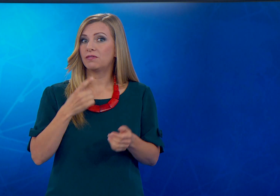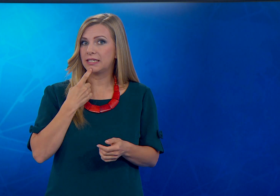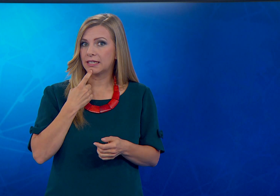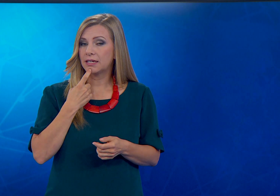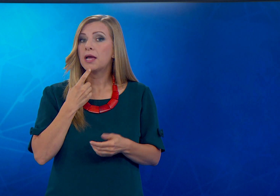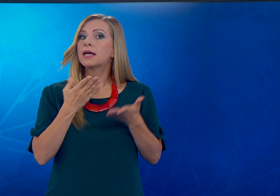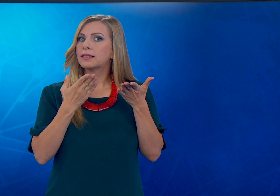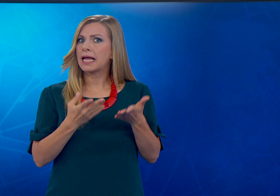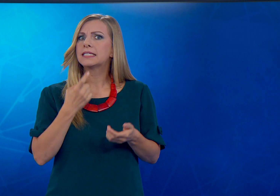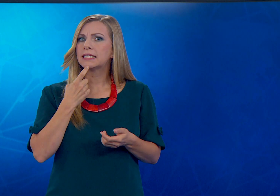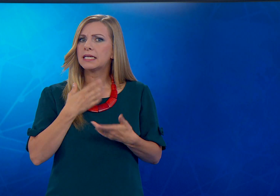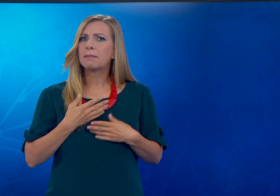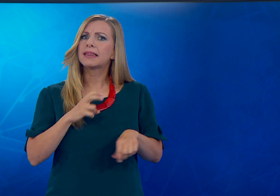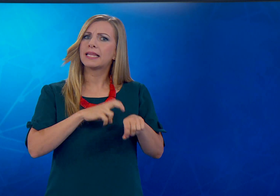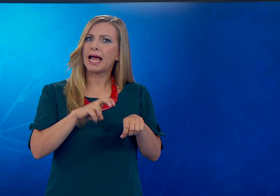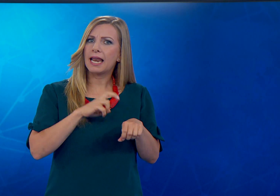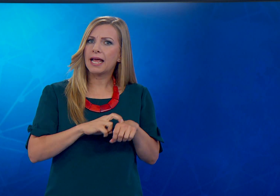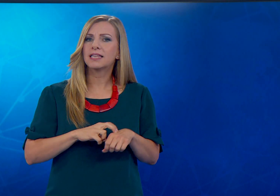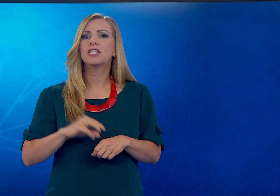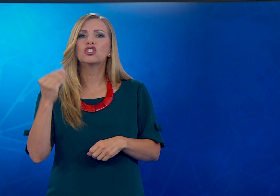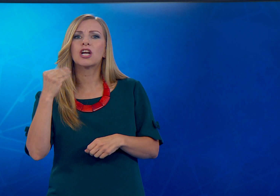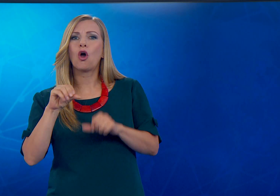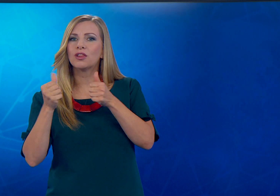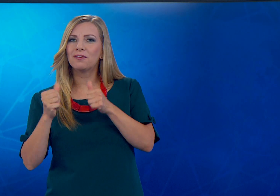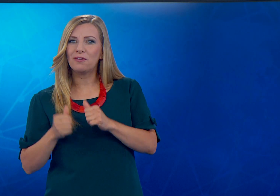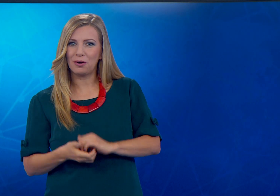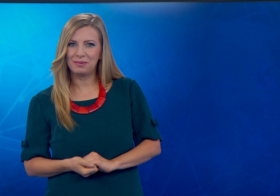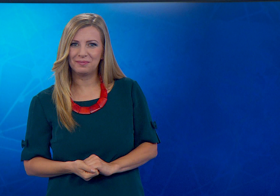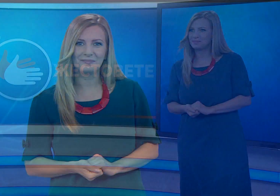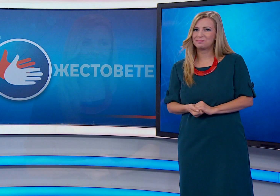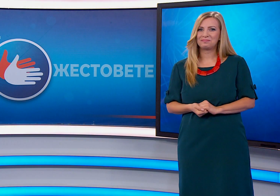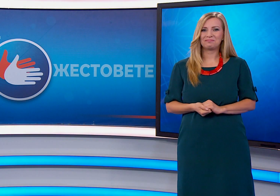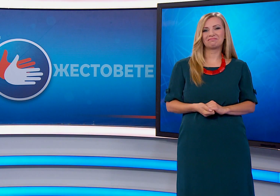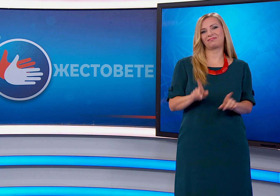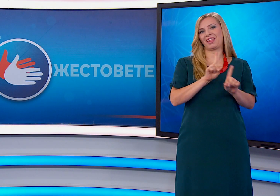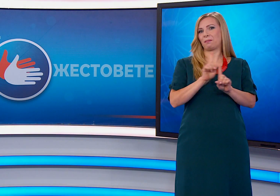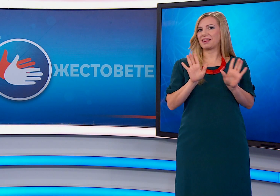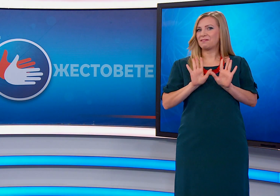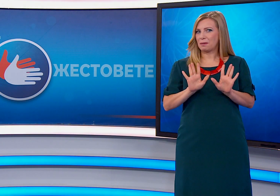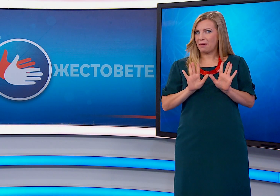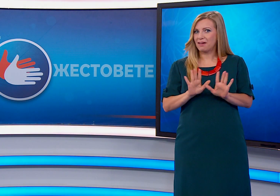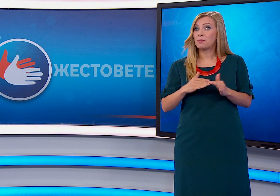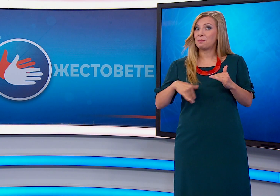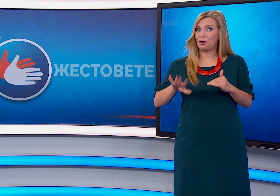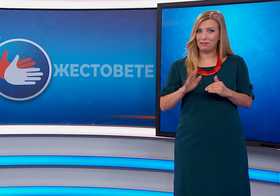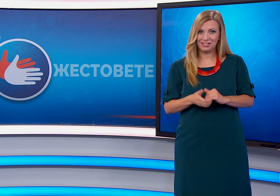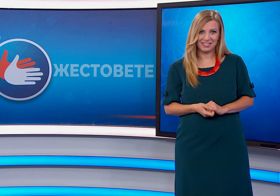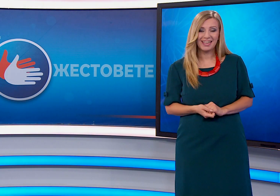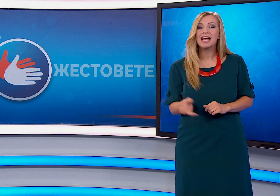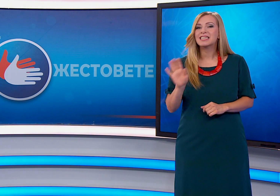езици имат своите диалекти и жаргонни форми. Няма да ви бавим повече. След малко ще ви